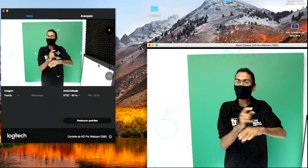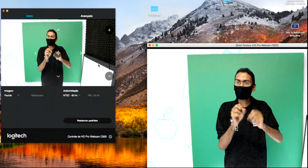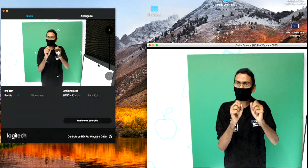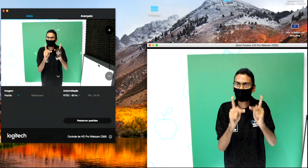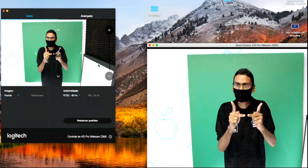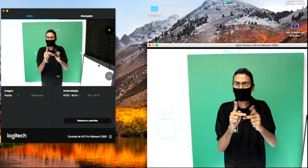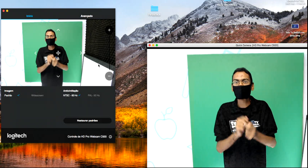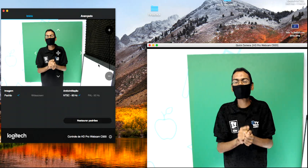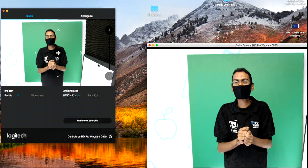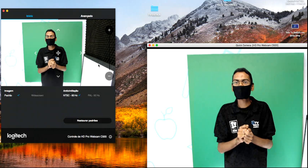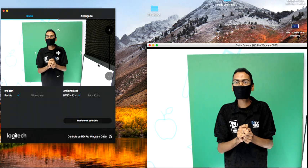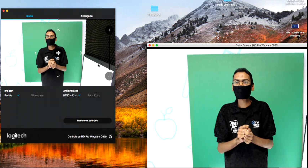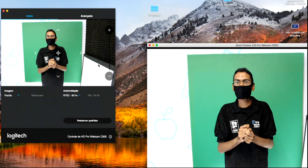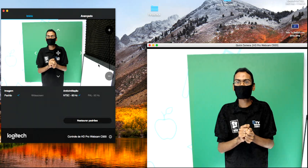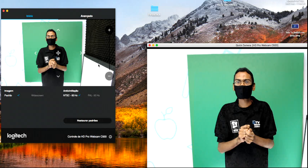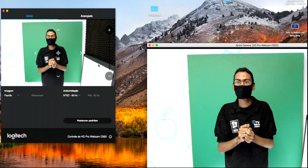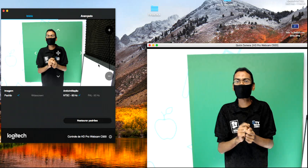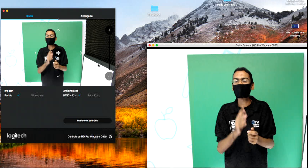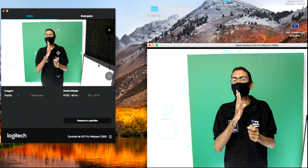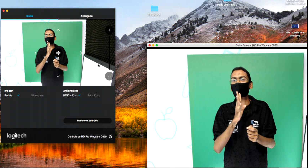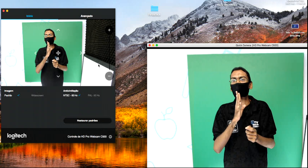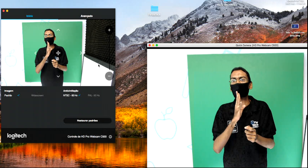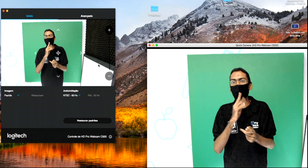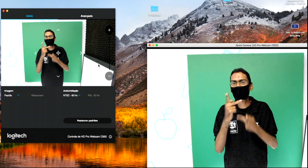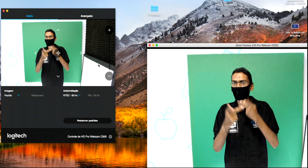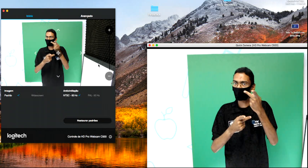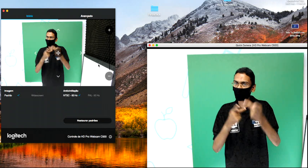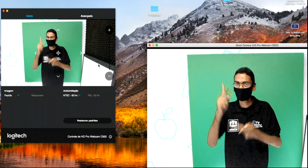conhecida e tão falada dentro da nossa história.